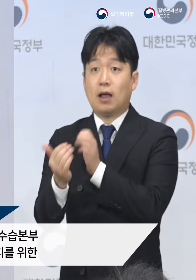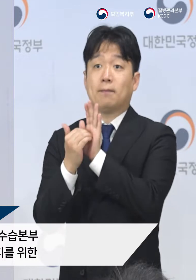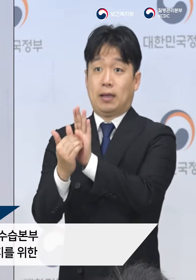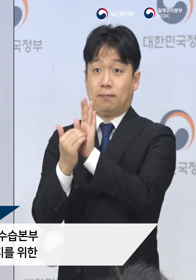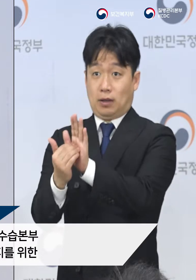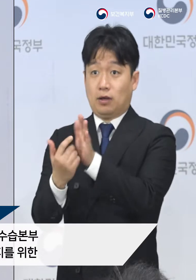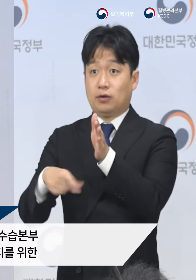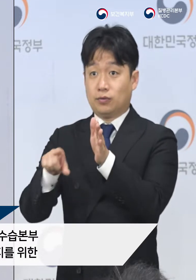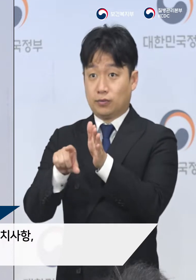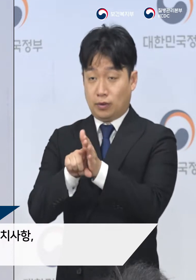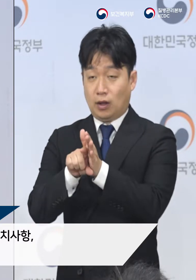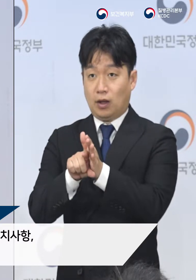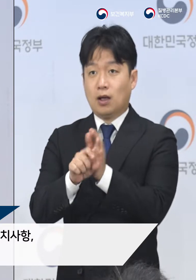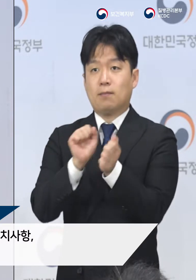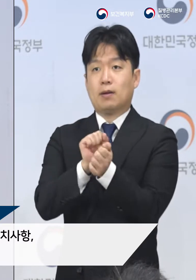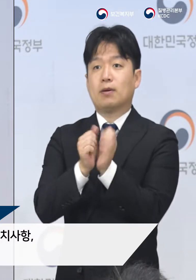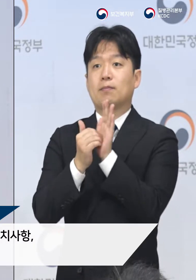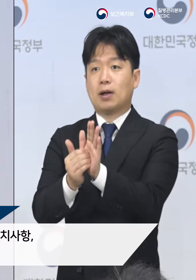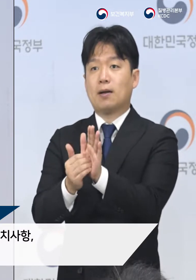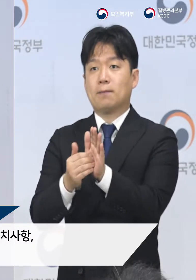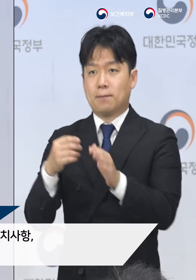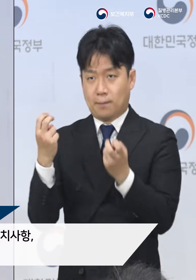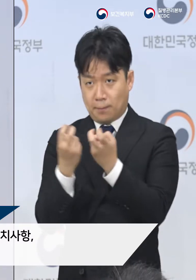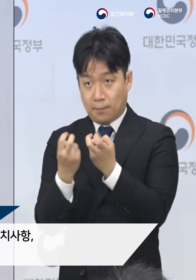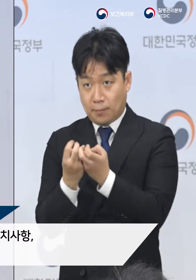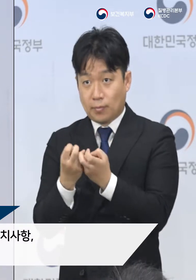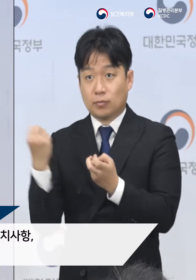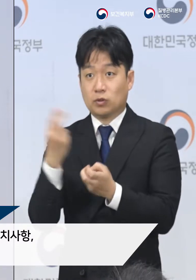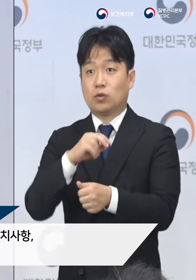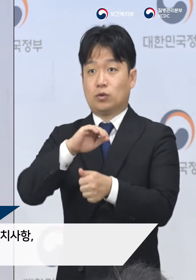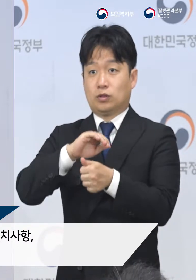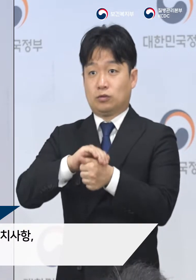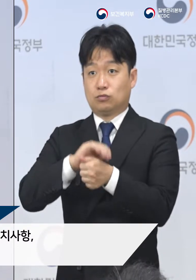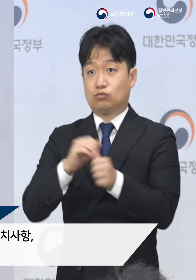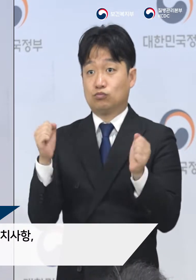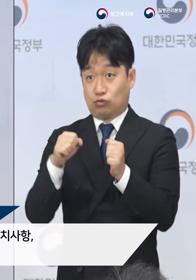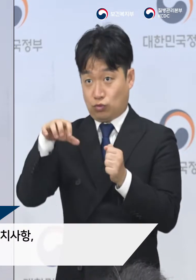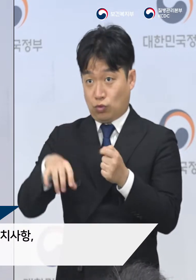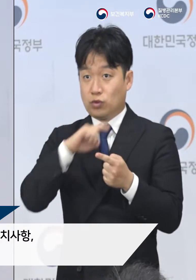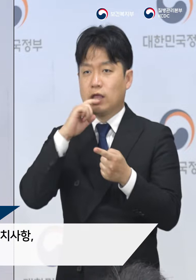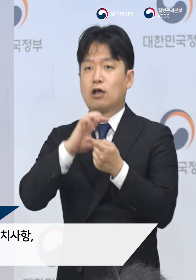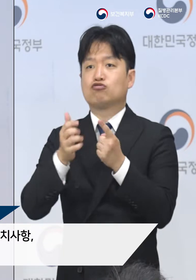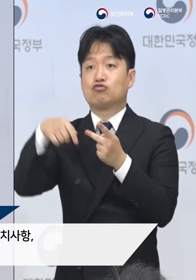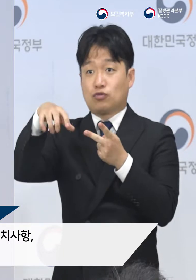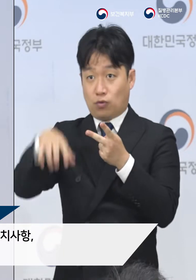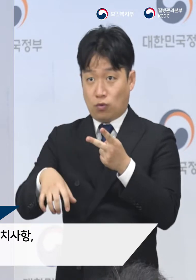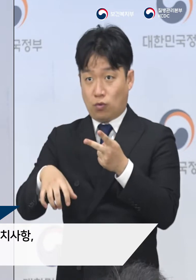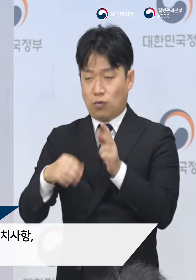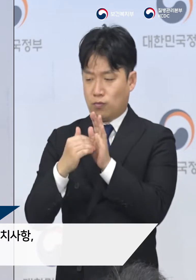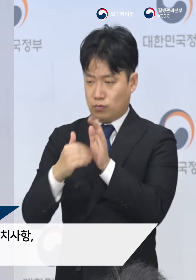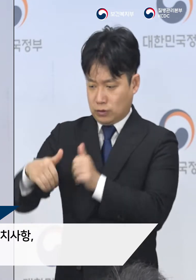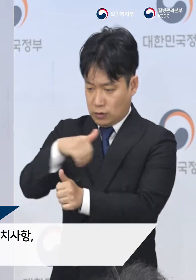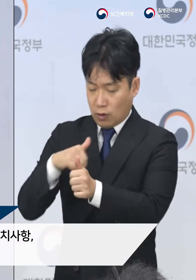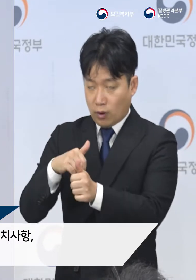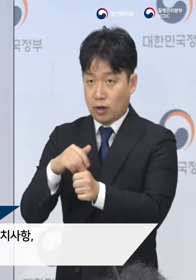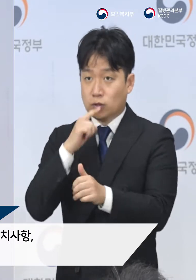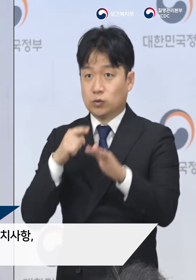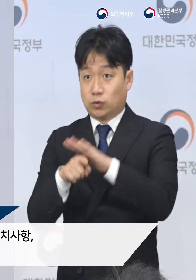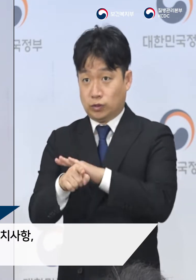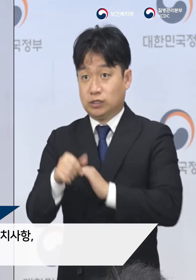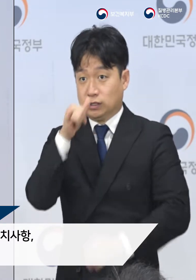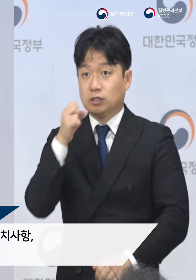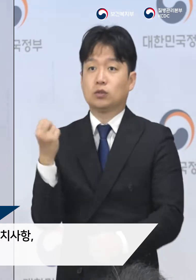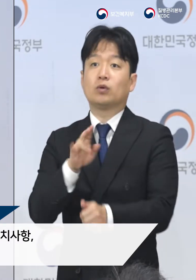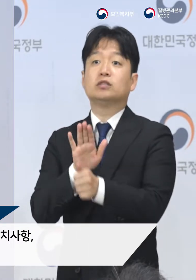방지를 위한 방역대책 강화 방안, 대구-경북 코로나19 해낭 및 조치사항, 대구